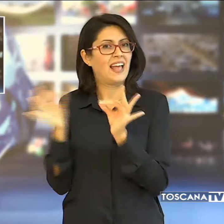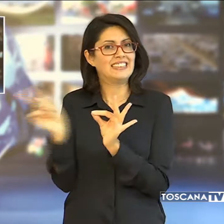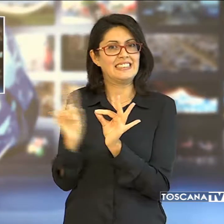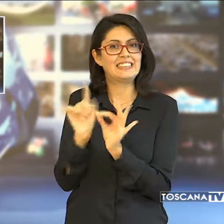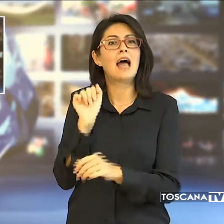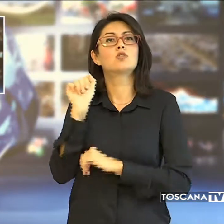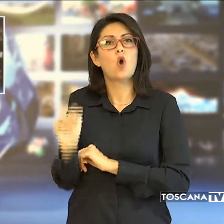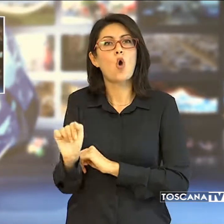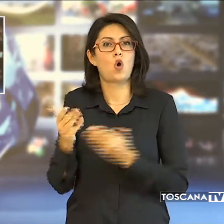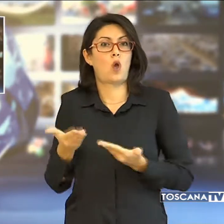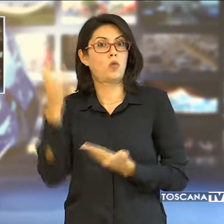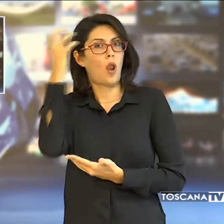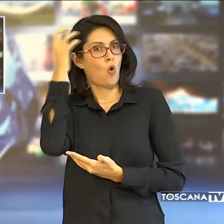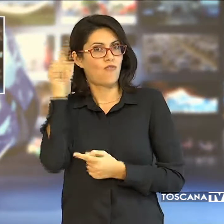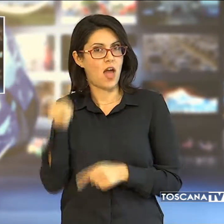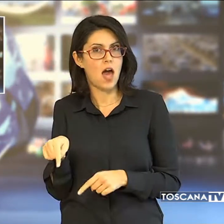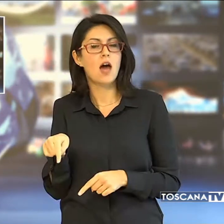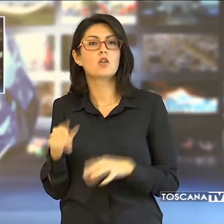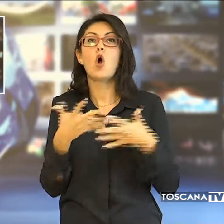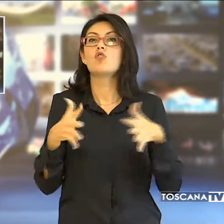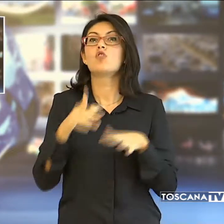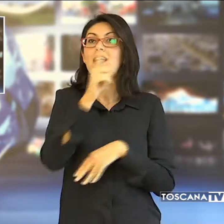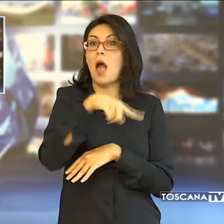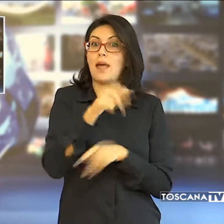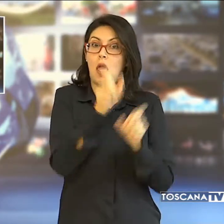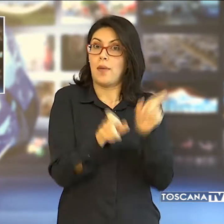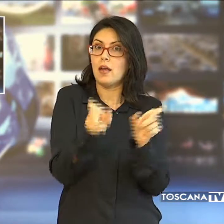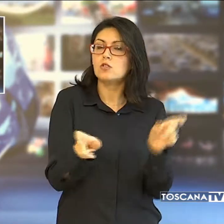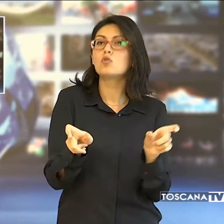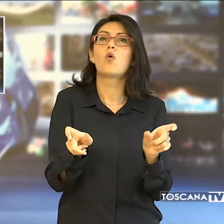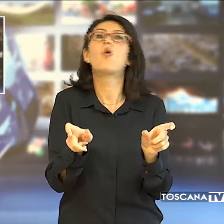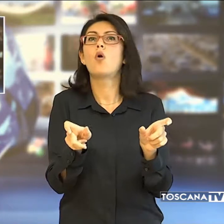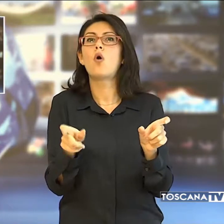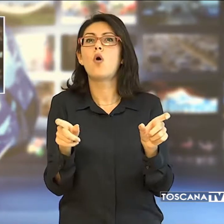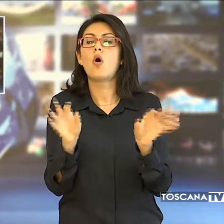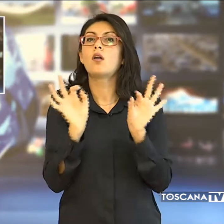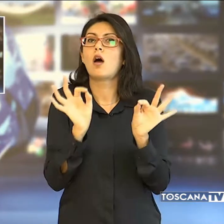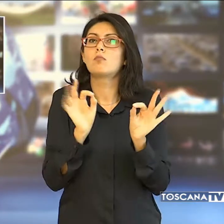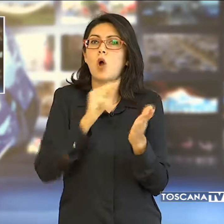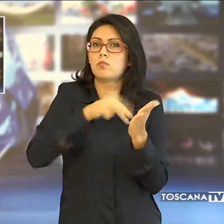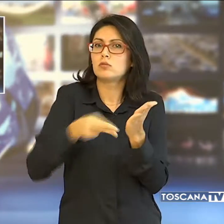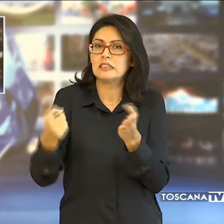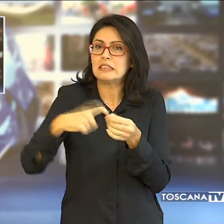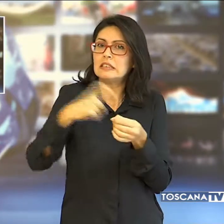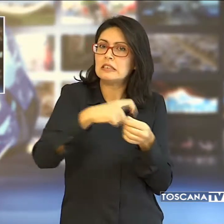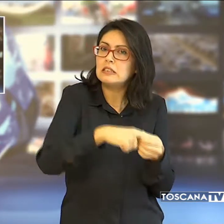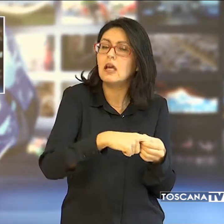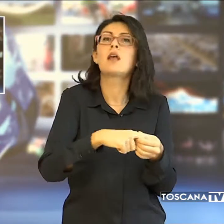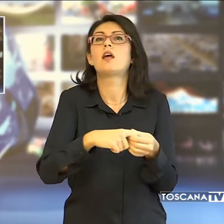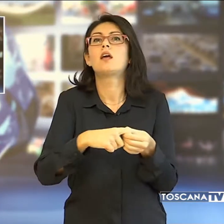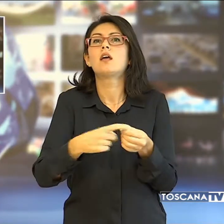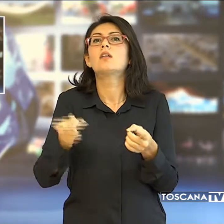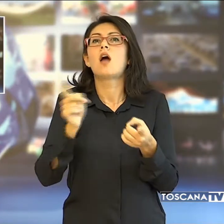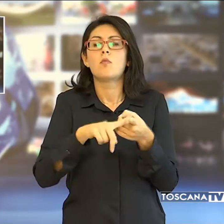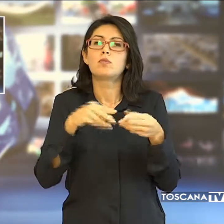contro l'attuale governo. Circa mille persone si sono invece iscritte al partito e sono state raccolte